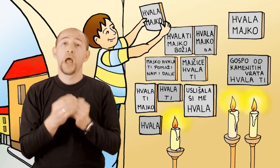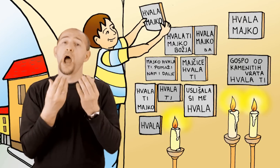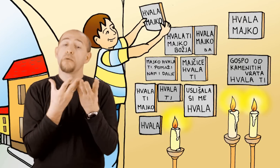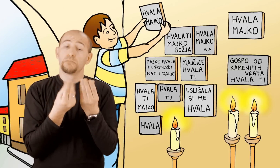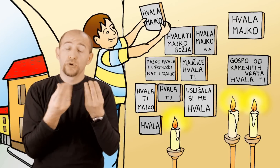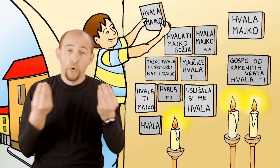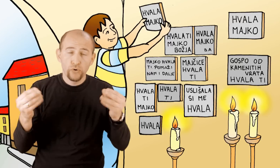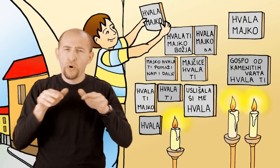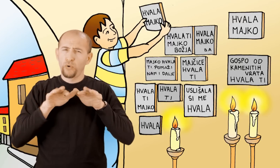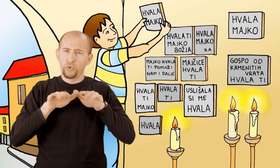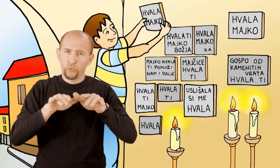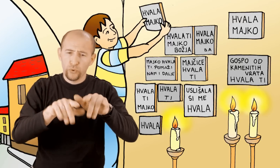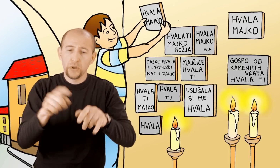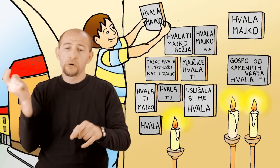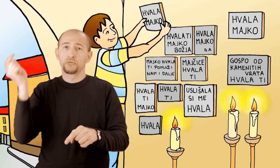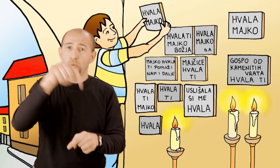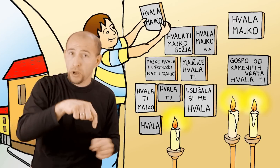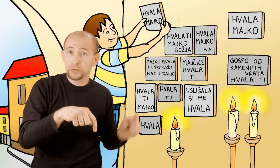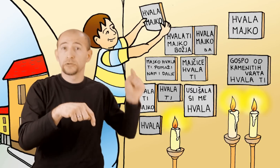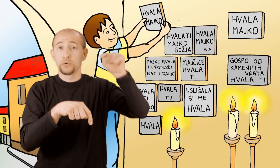majci Božije od kamenitih vrata.